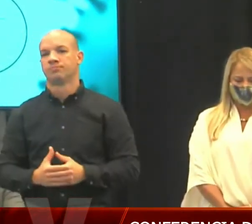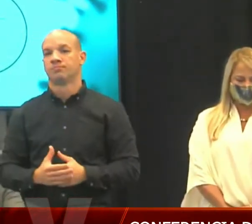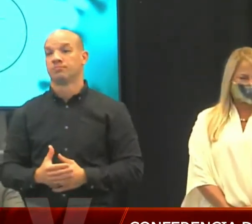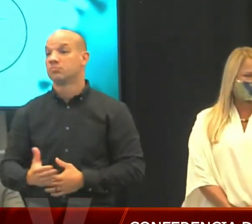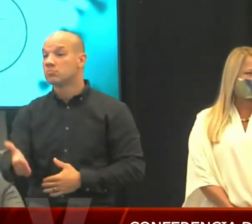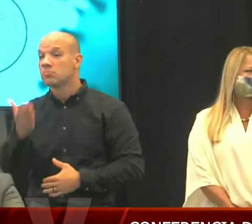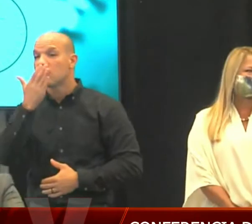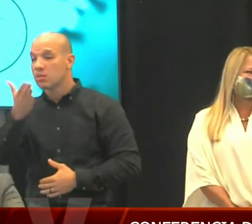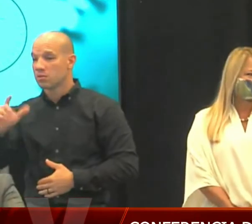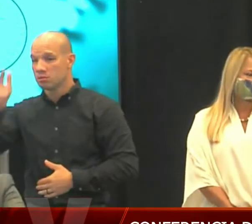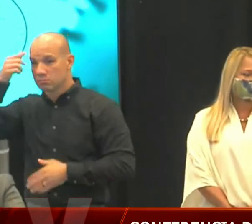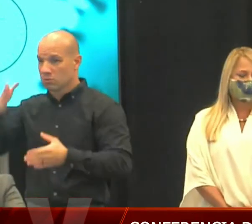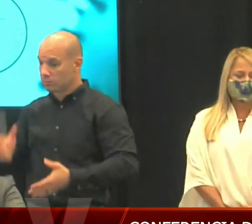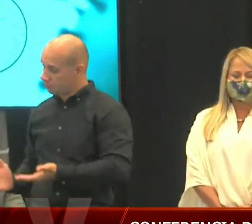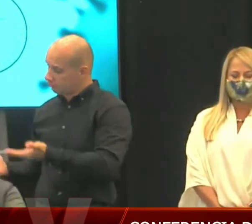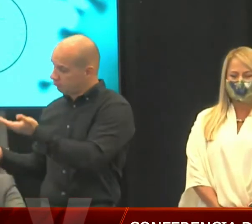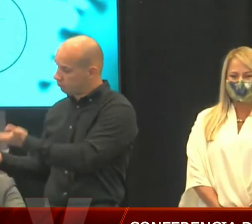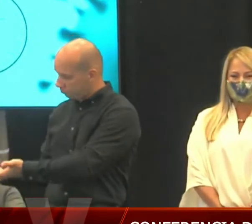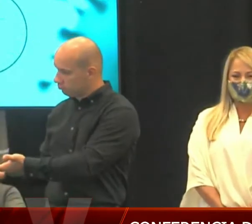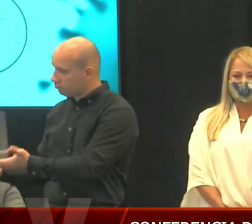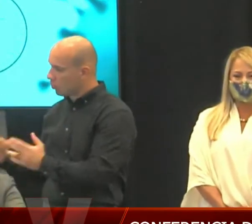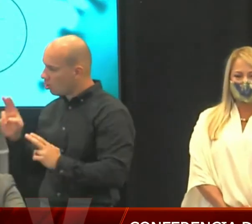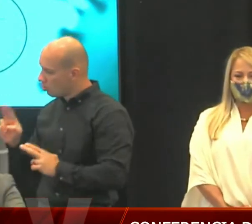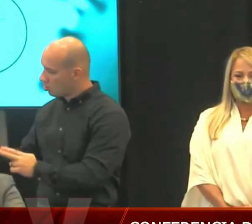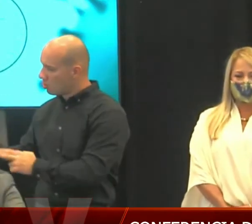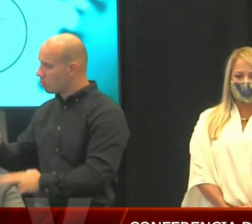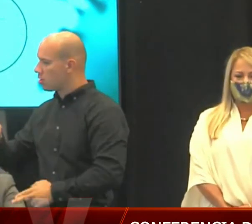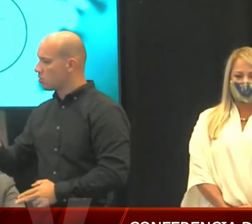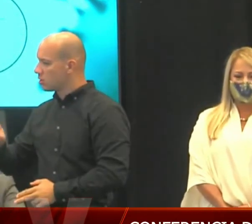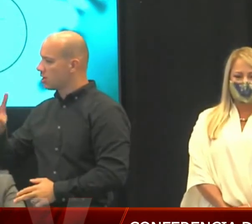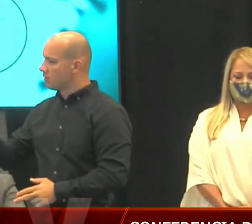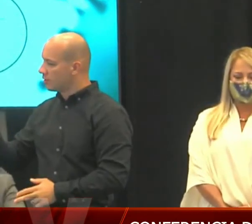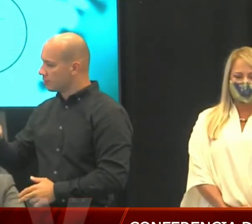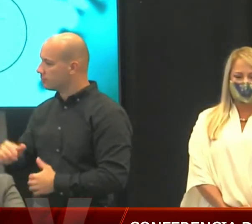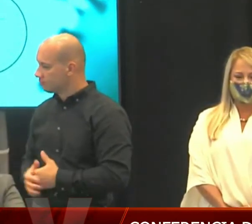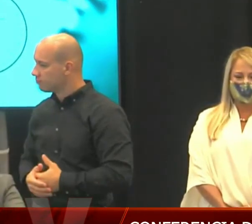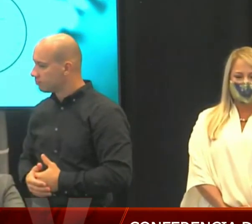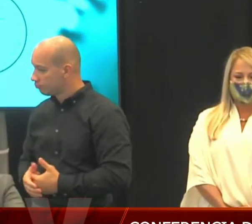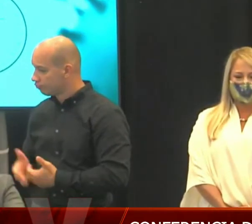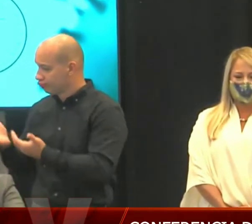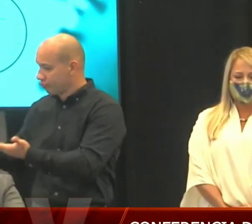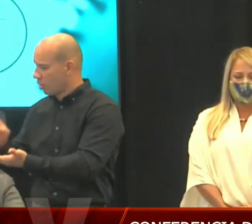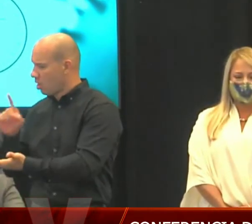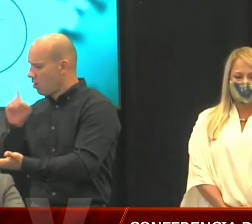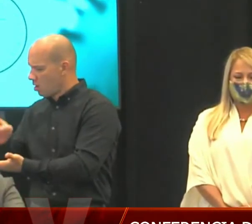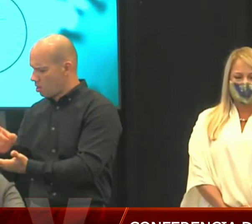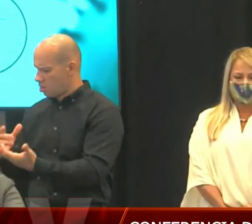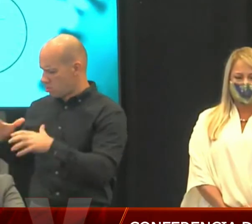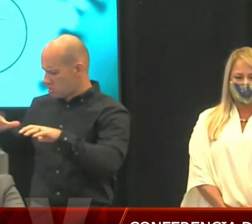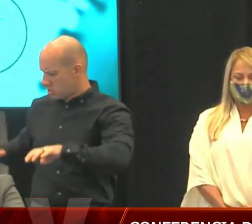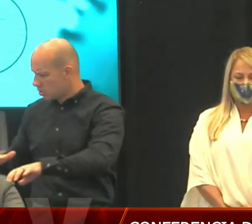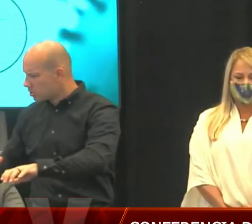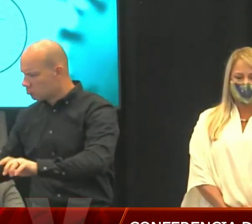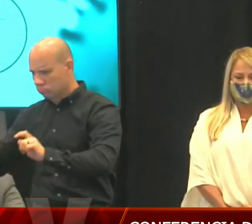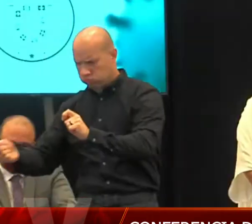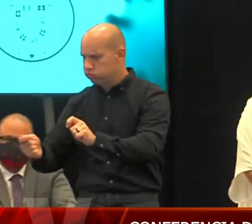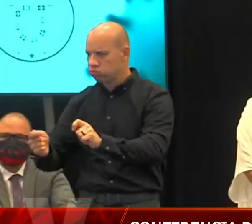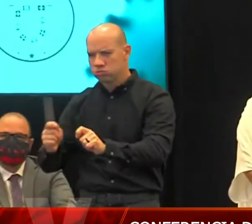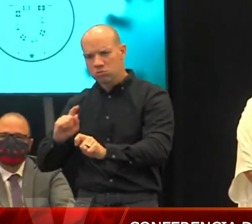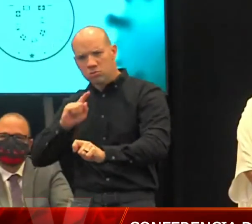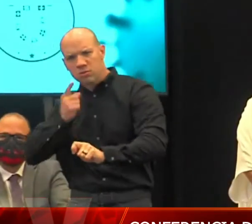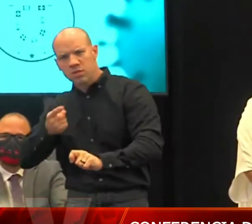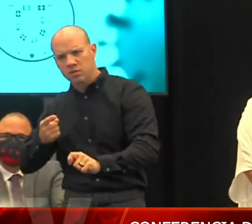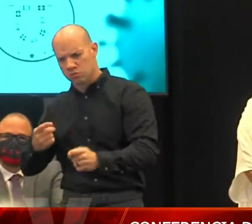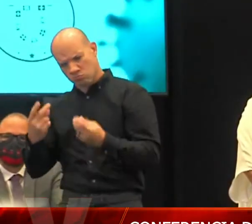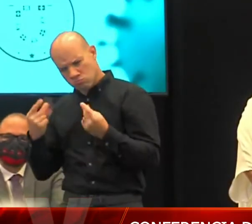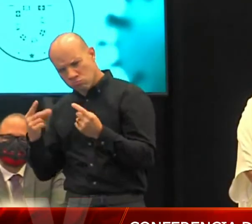gobernadora, honorable Juanda Vázquez, por un manejo ágil, serio y dinámico en